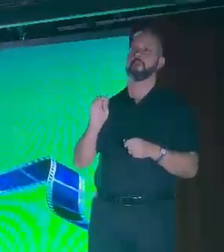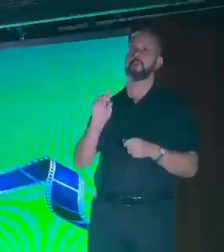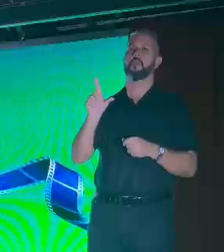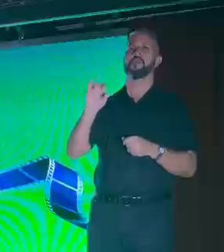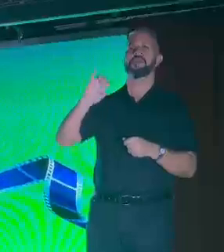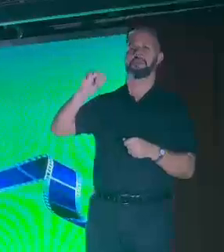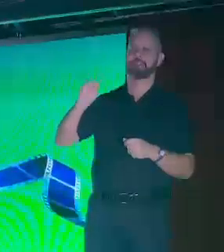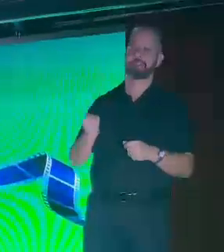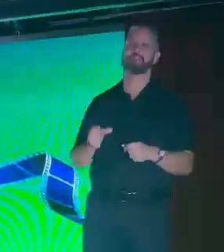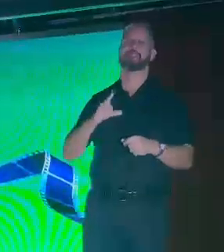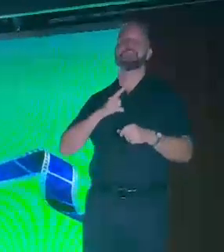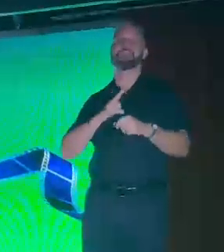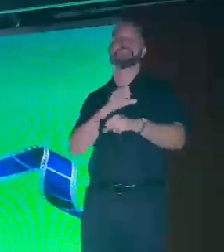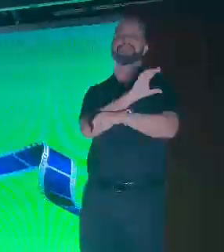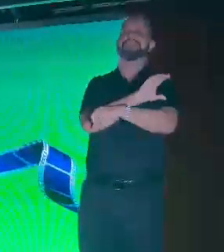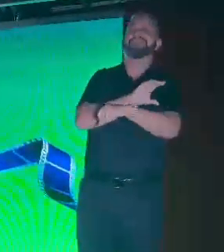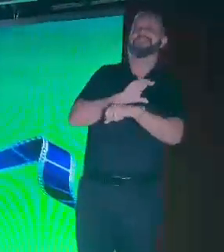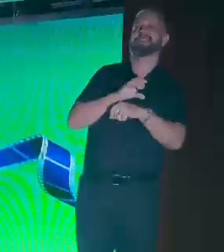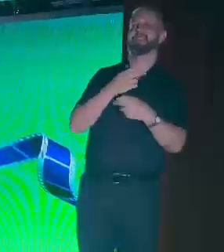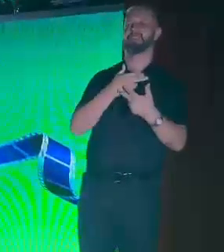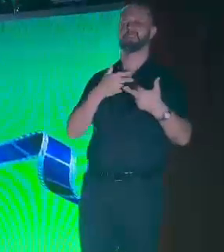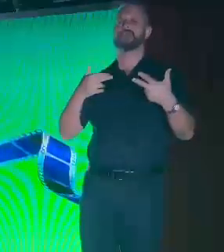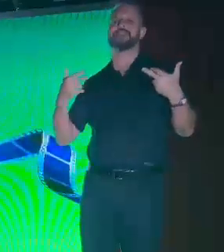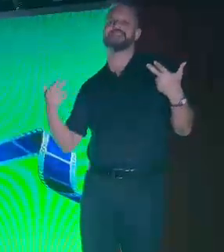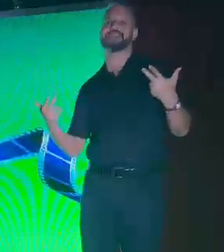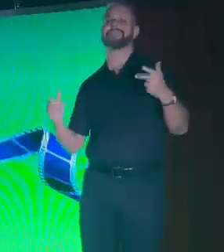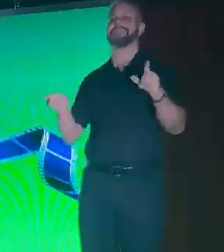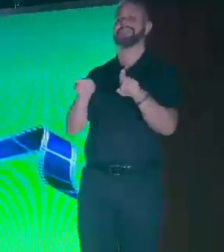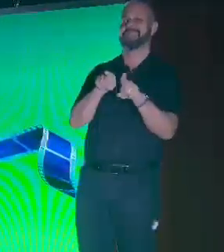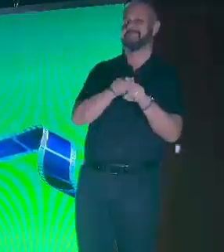alguns cursos, algumas aulas aí através da lei.